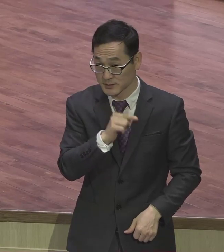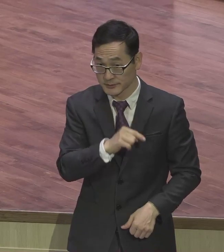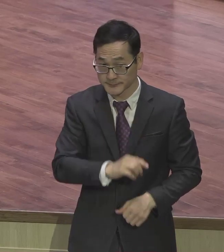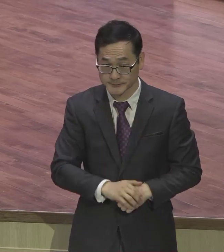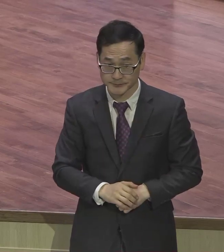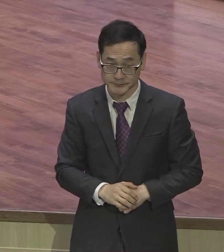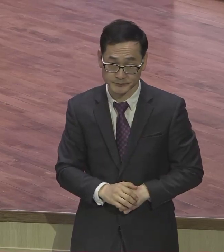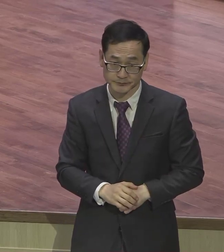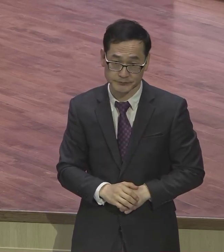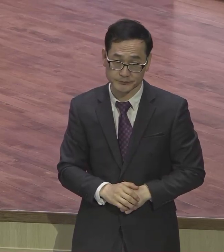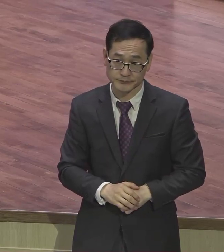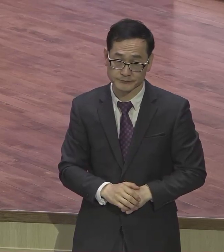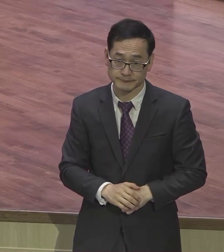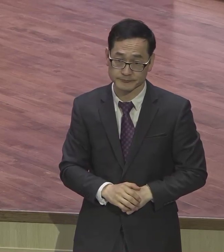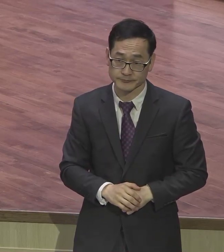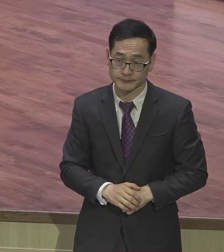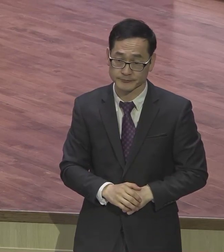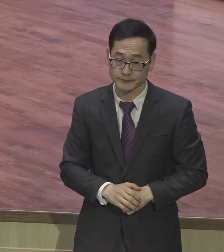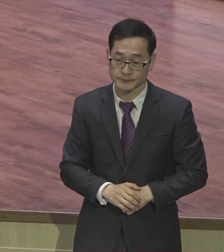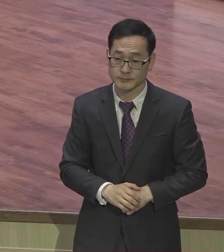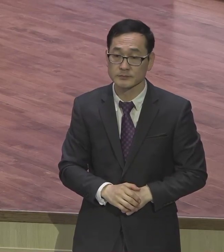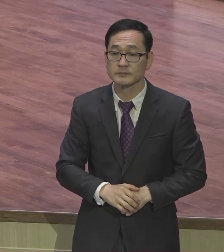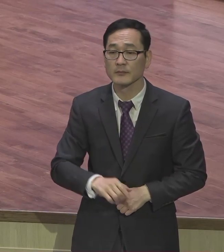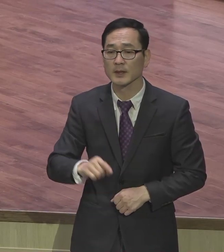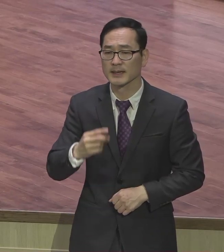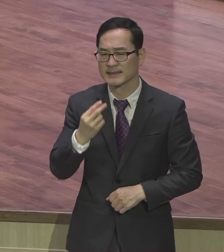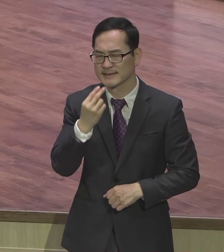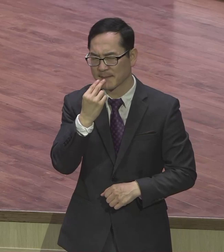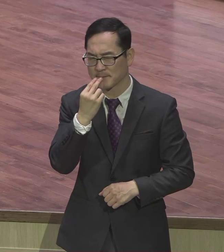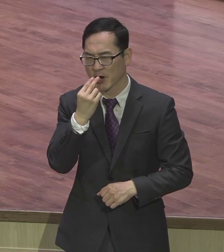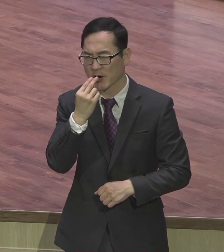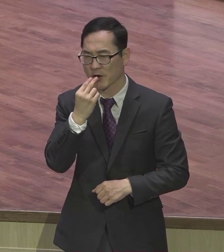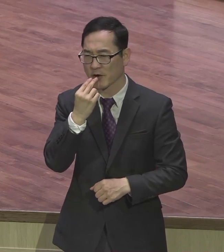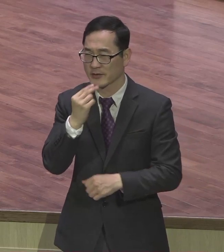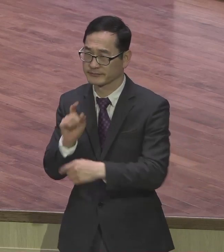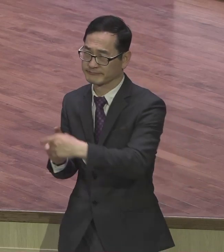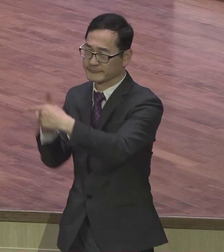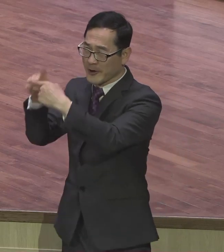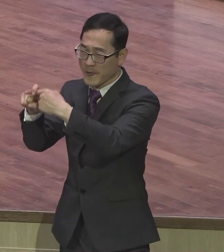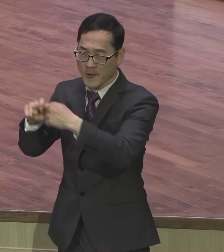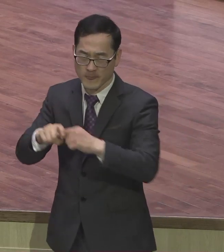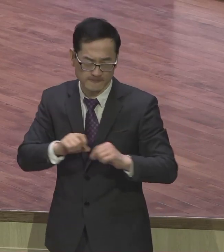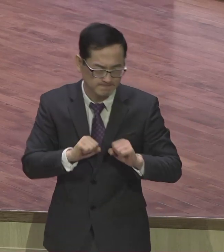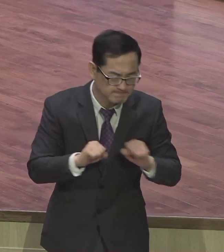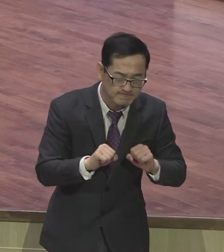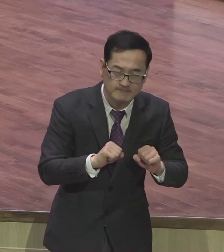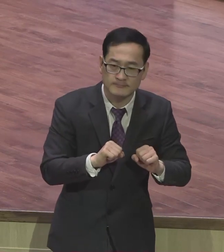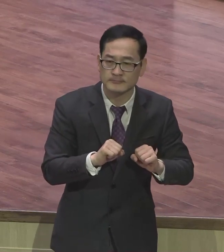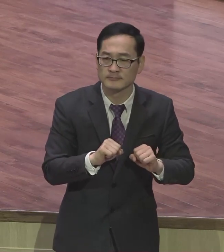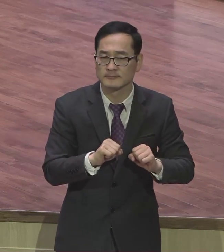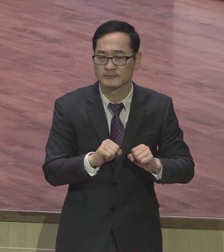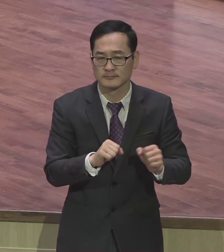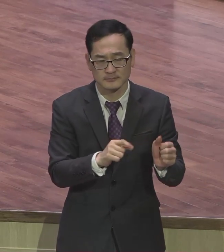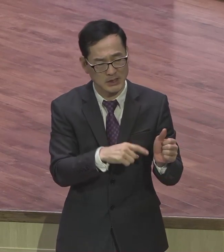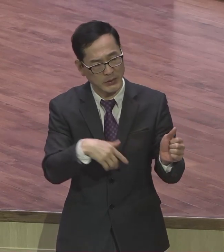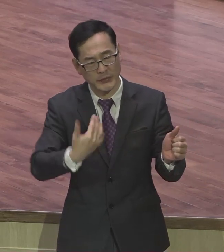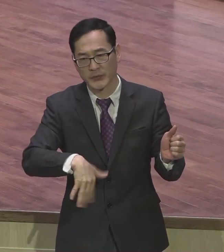생명 근사역 뭐든지 그래요 세상에서도요 성공하는